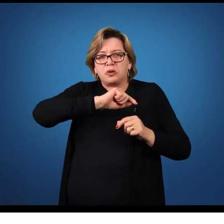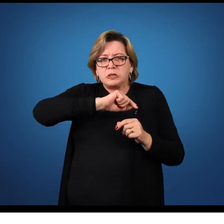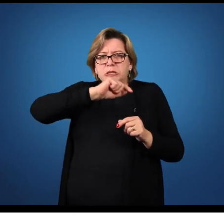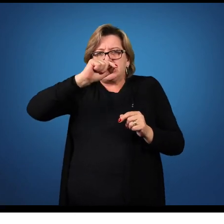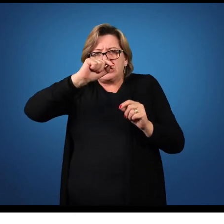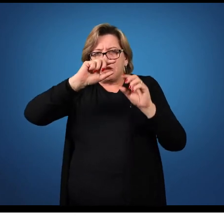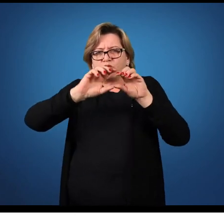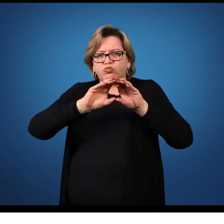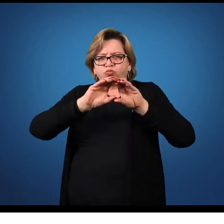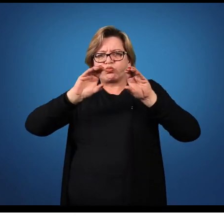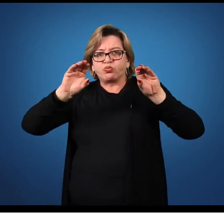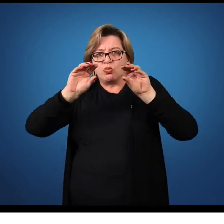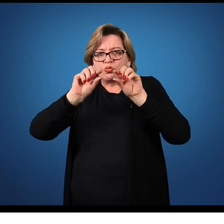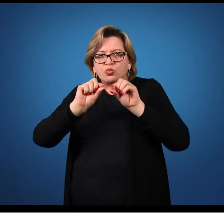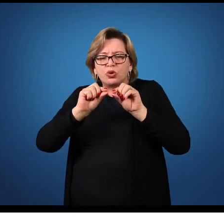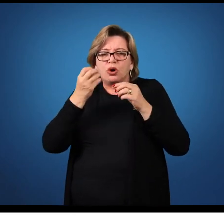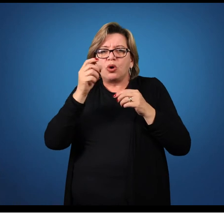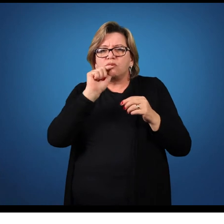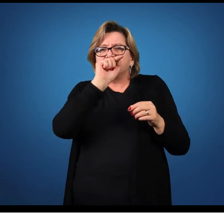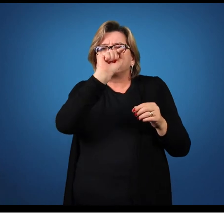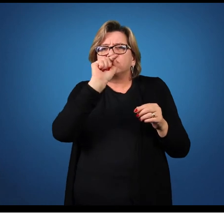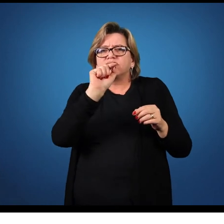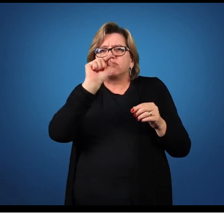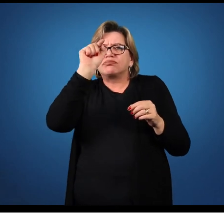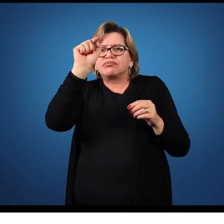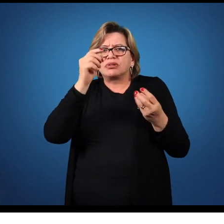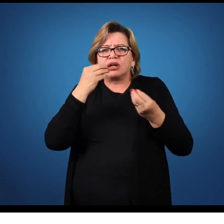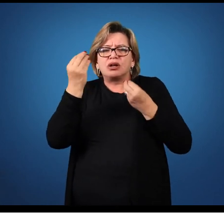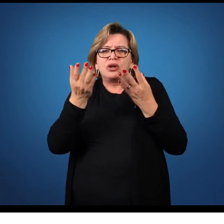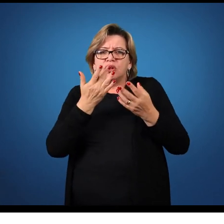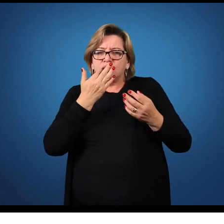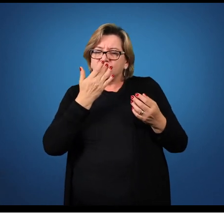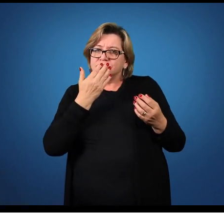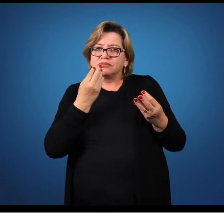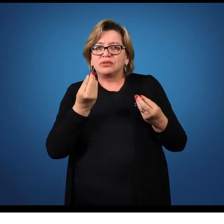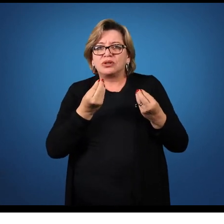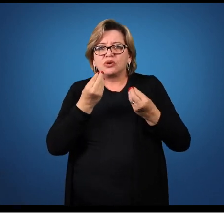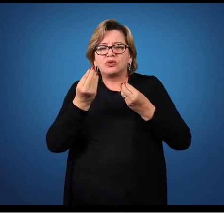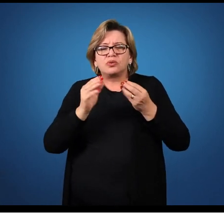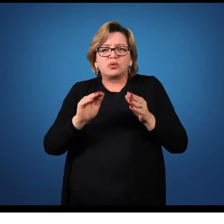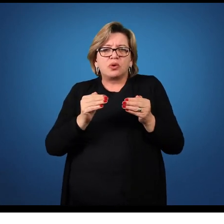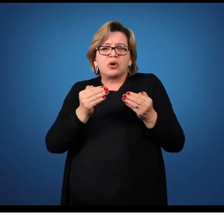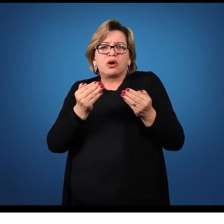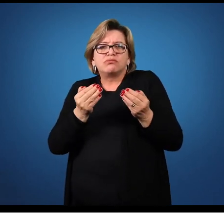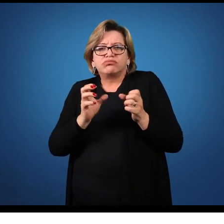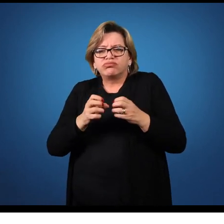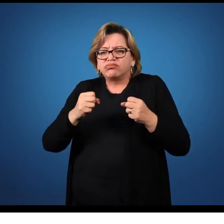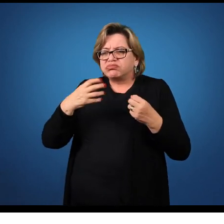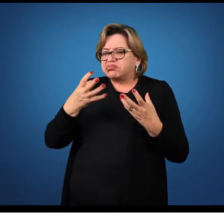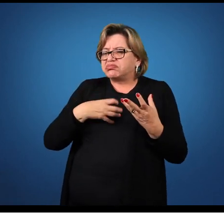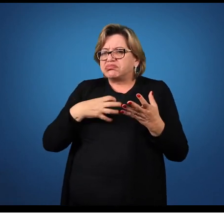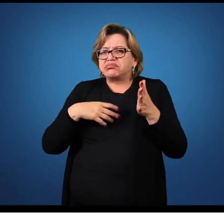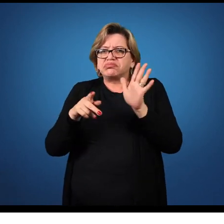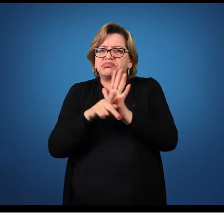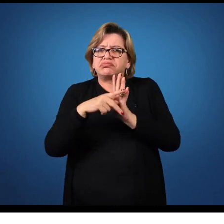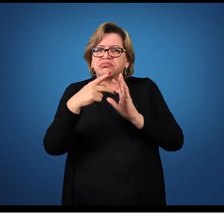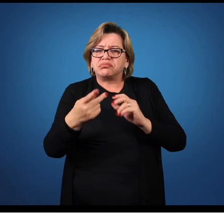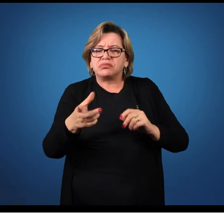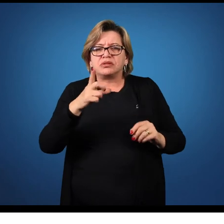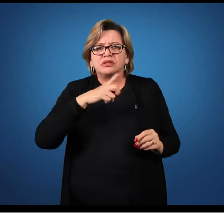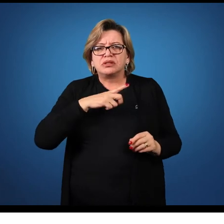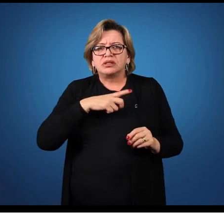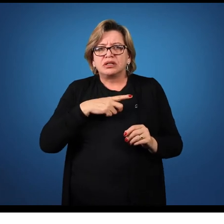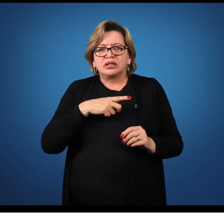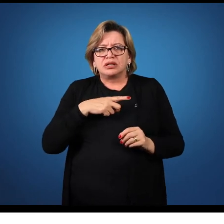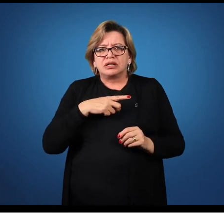espessura da linha, o ponto, a cor, qual é a forma que ela tem. Porque